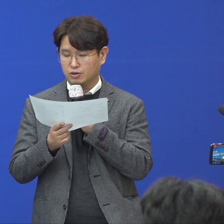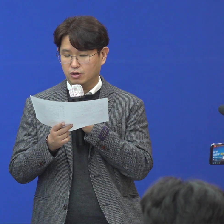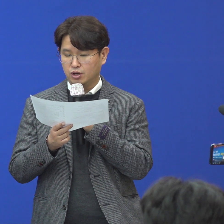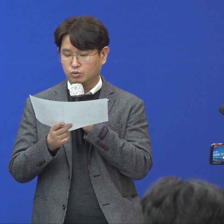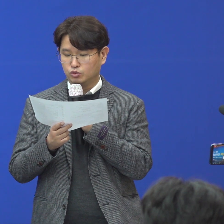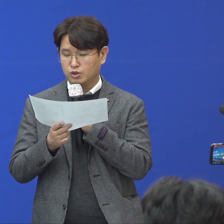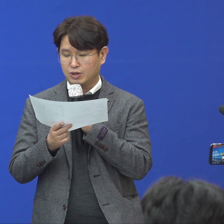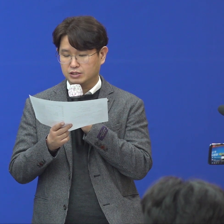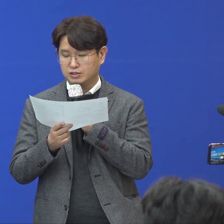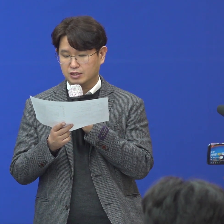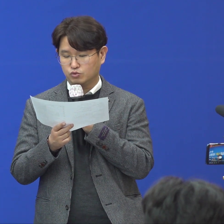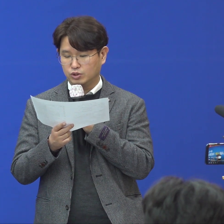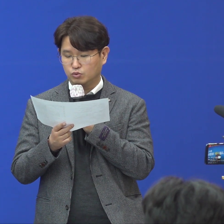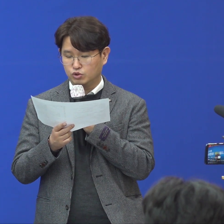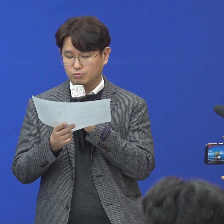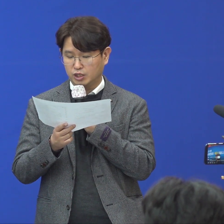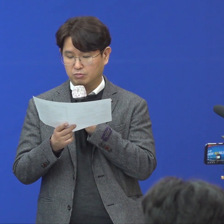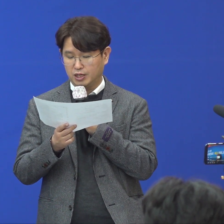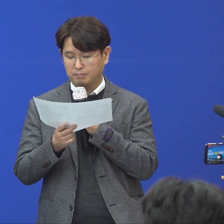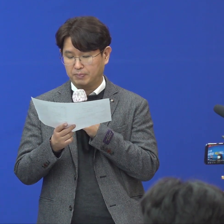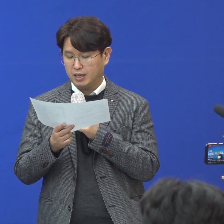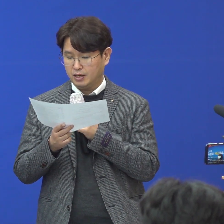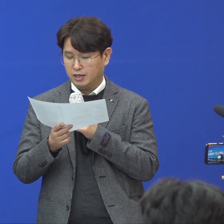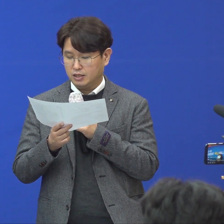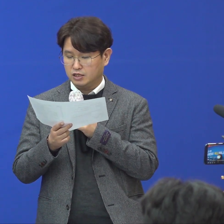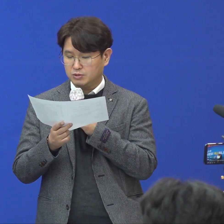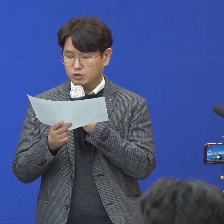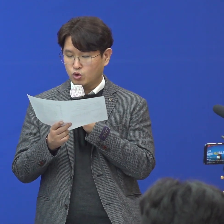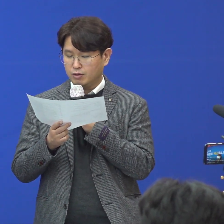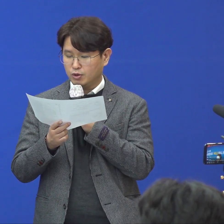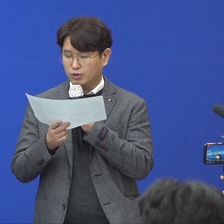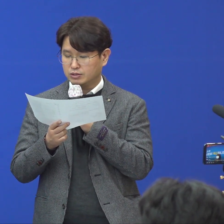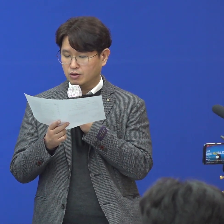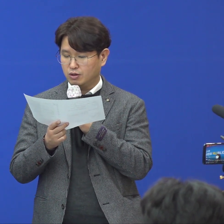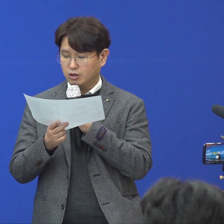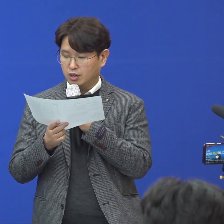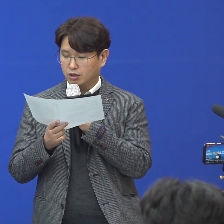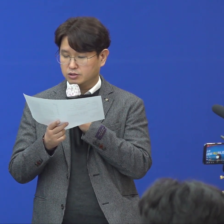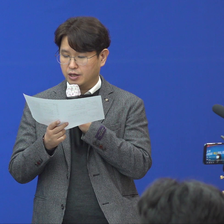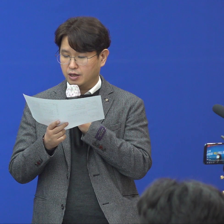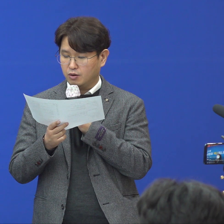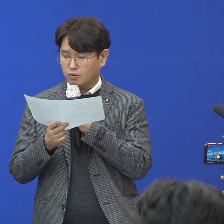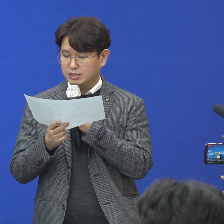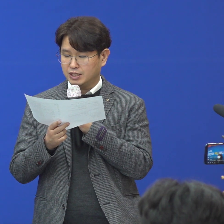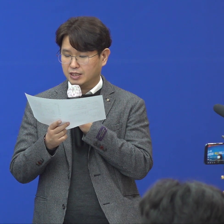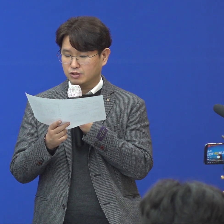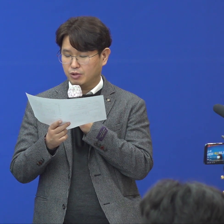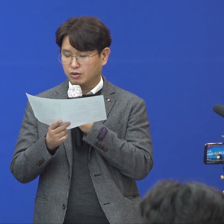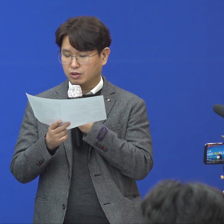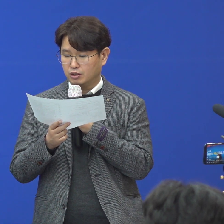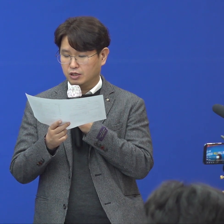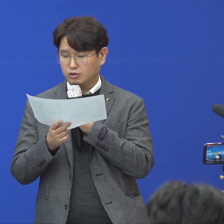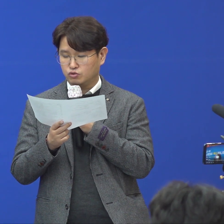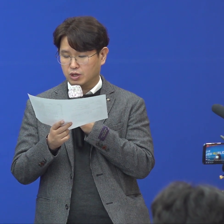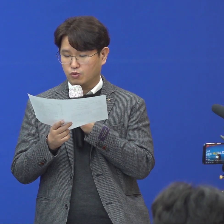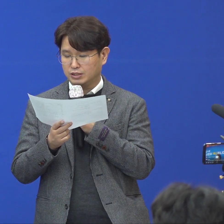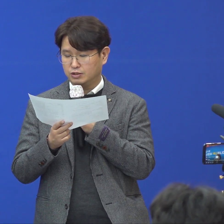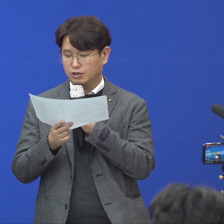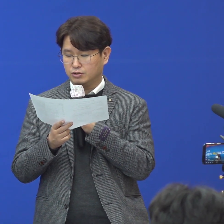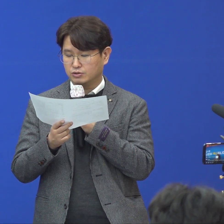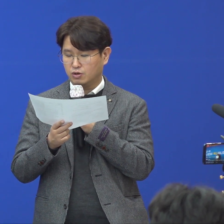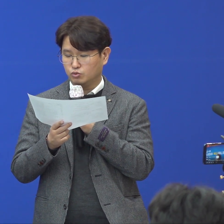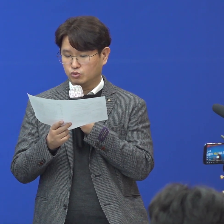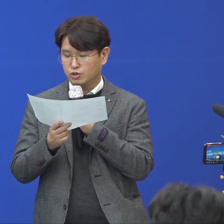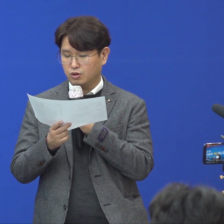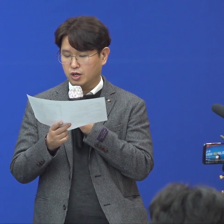확진되어서 누적 확진자 수는 90명입니다. 김신유양병원에서 어제 환자 5명이 추가로